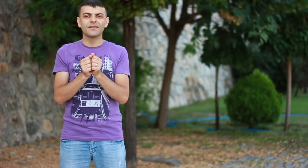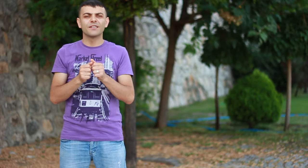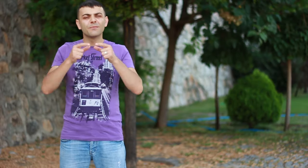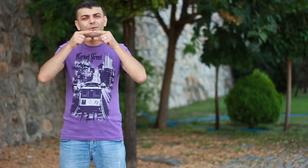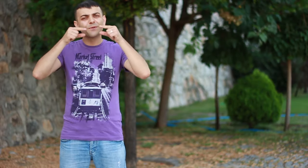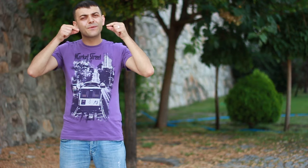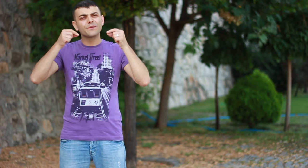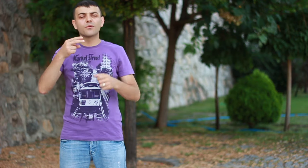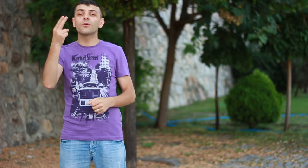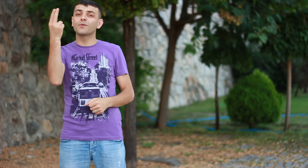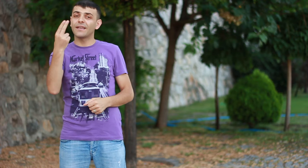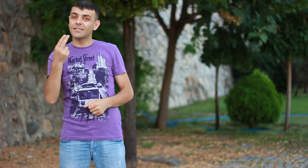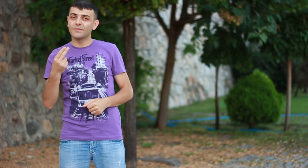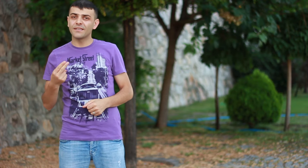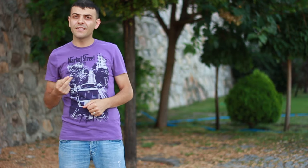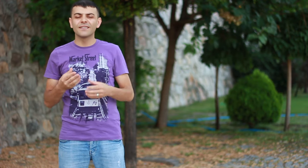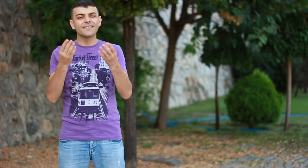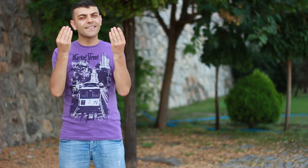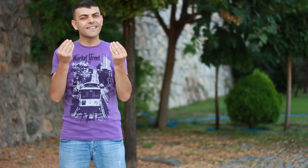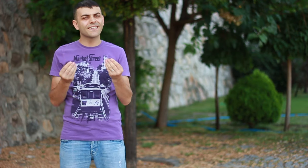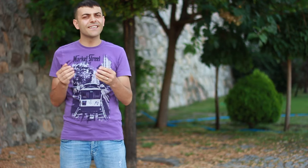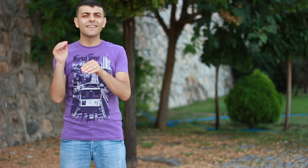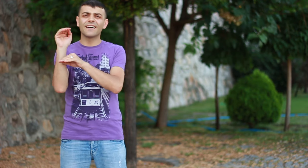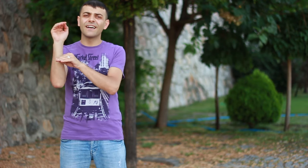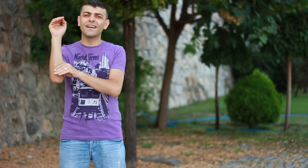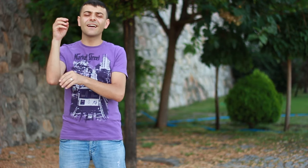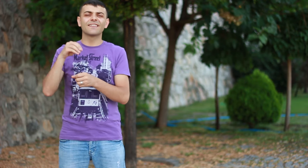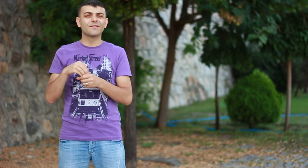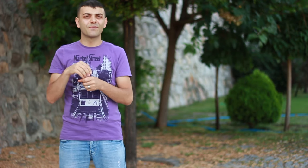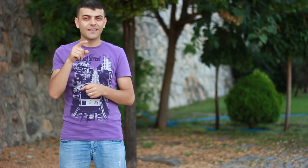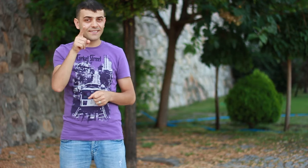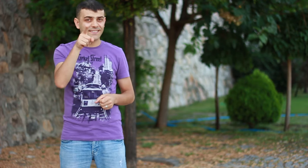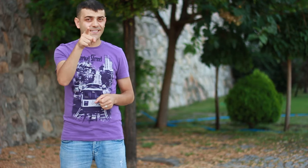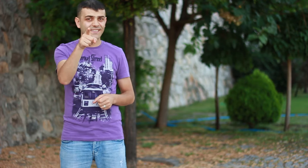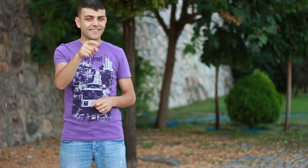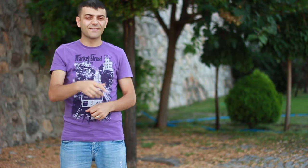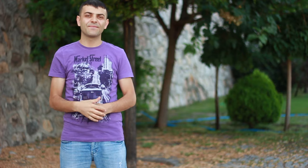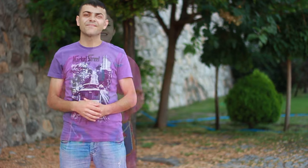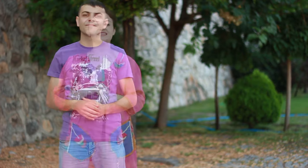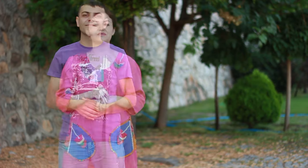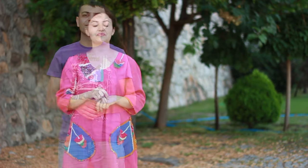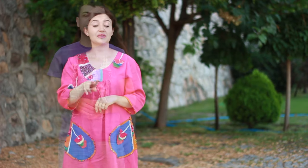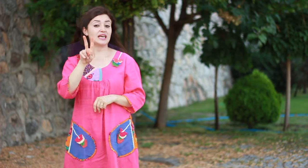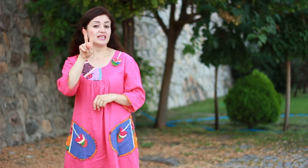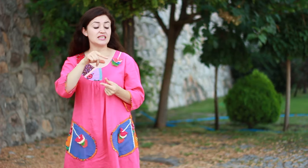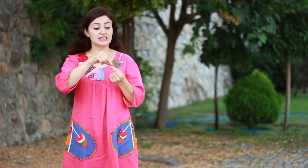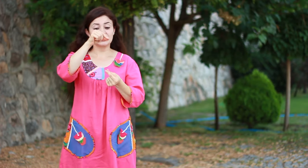mutluluğun resmiyiz İyi ki hayatımdasın İki